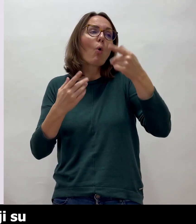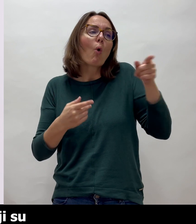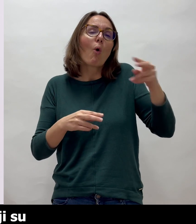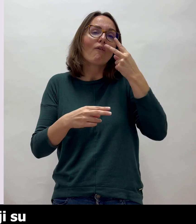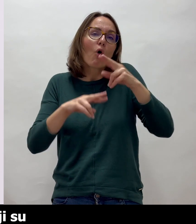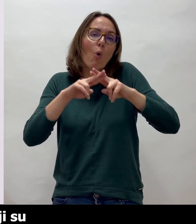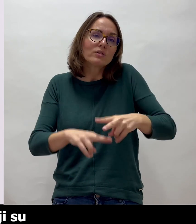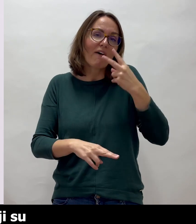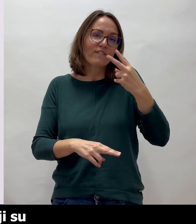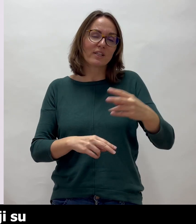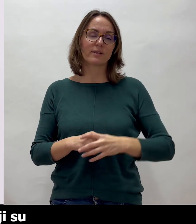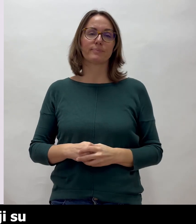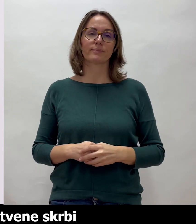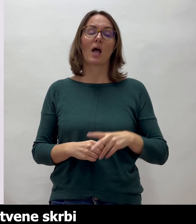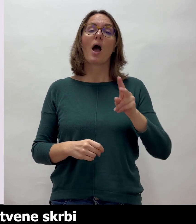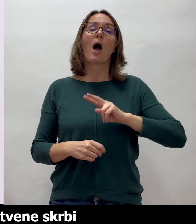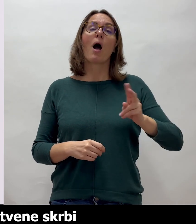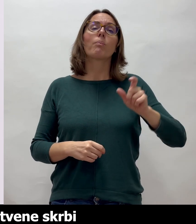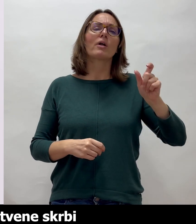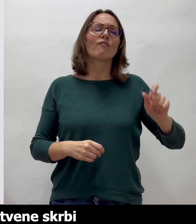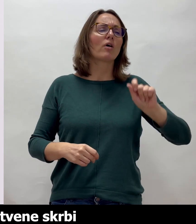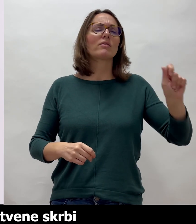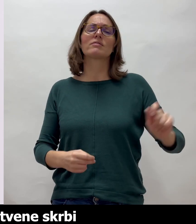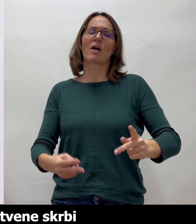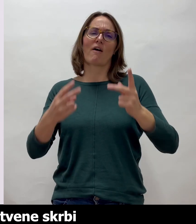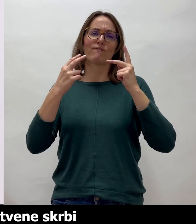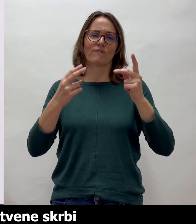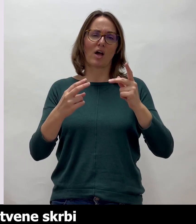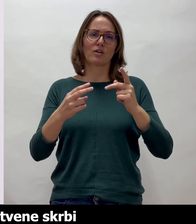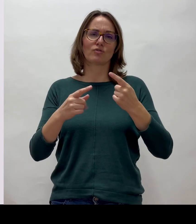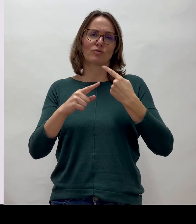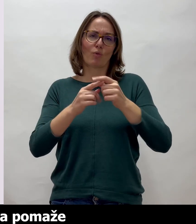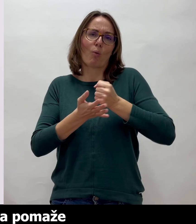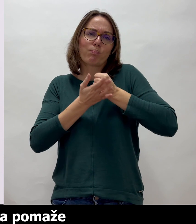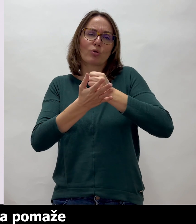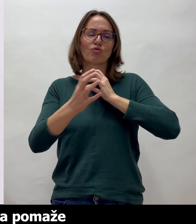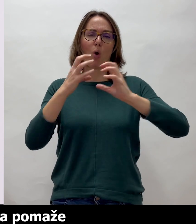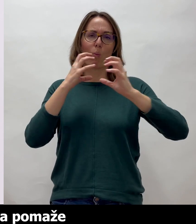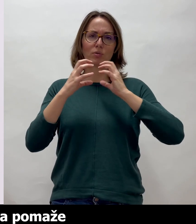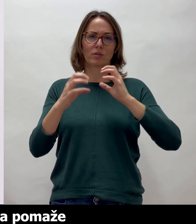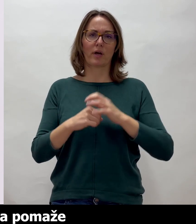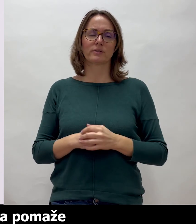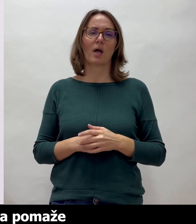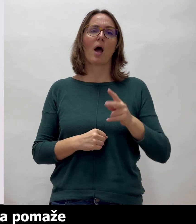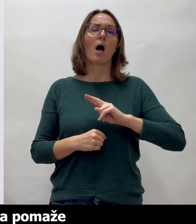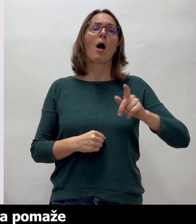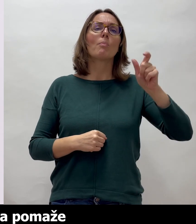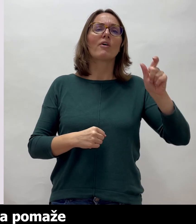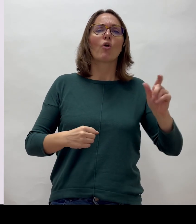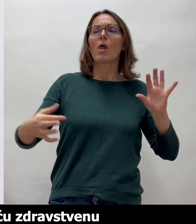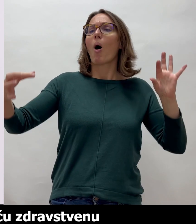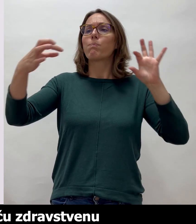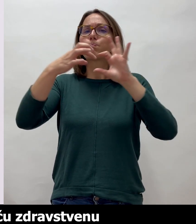Prevoditelji su ključni saveznici u pruženju zdravstvene skrbi gluhosljepim osobama. Oni su spona koja pomaže zdravstvenim